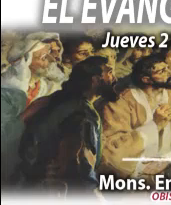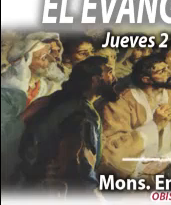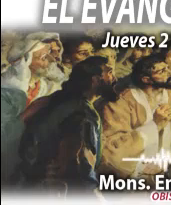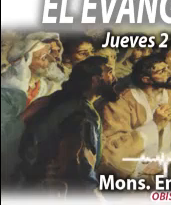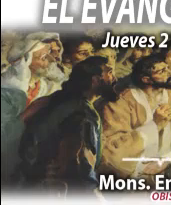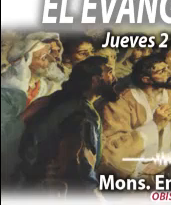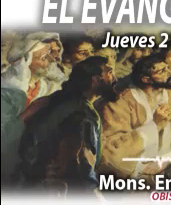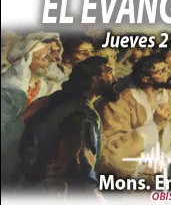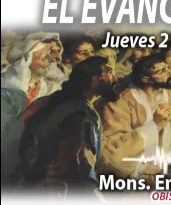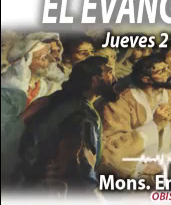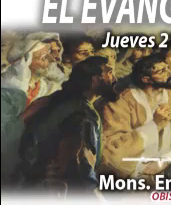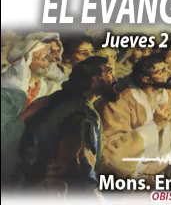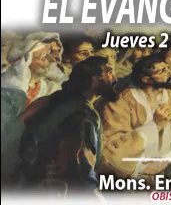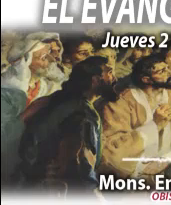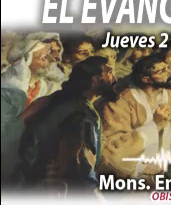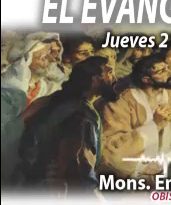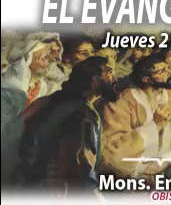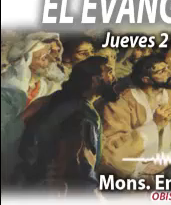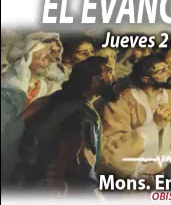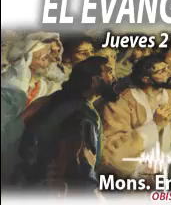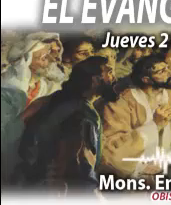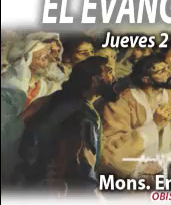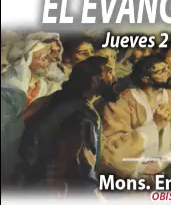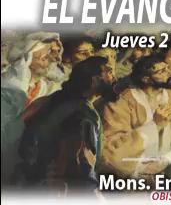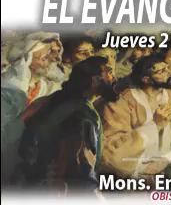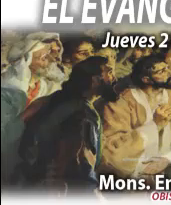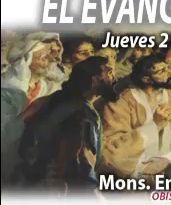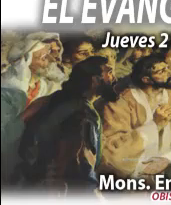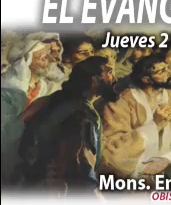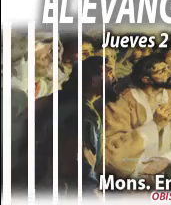del Señor con Monseñor Enrique Díaz, yo estoy contigo.